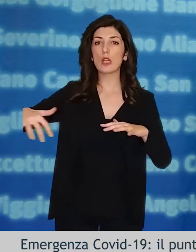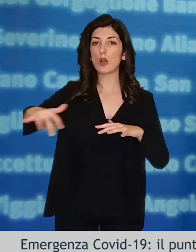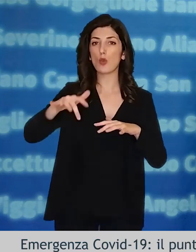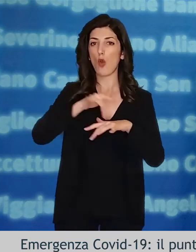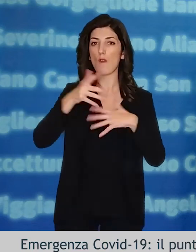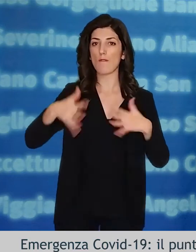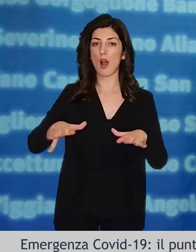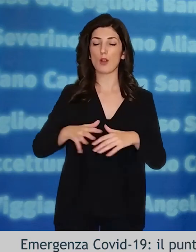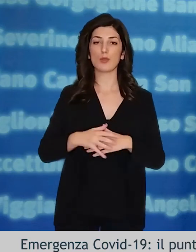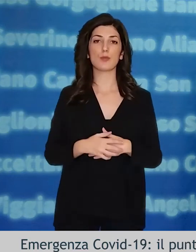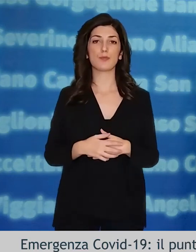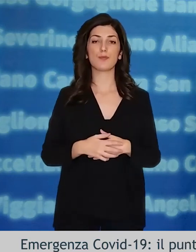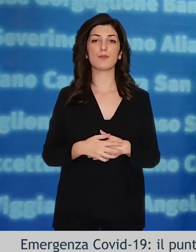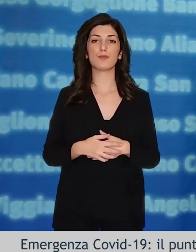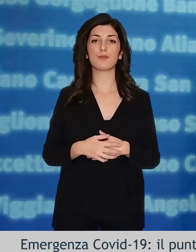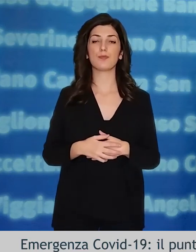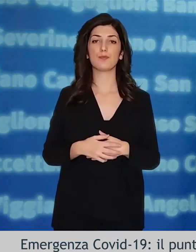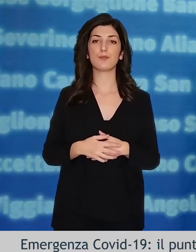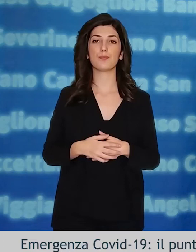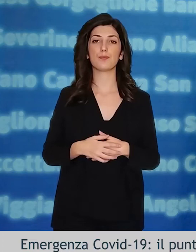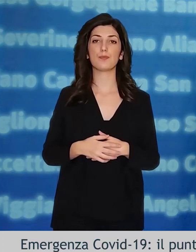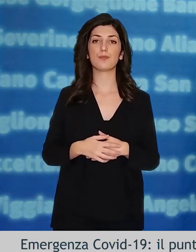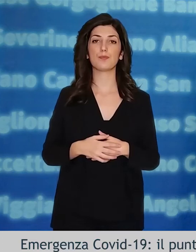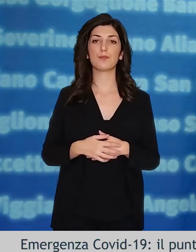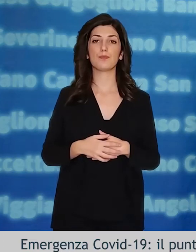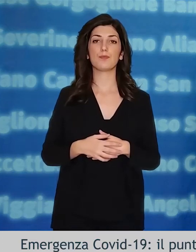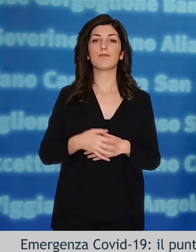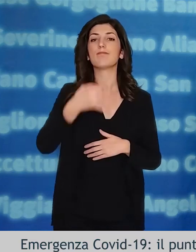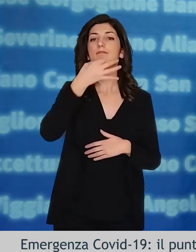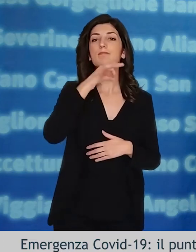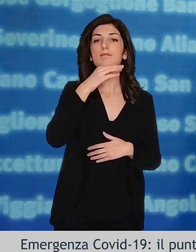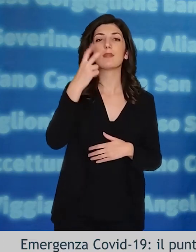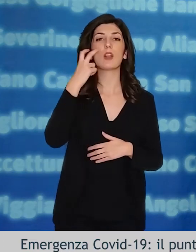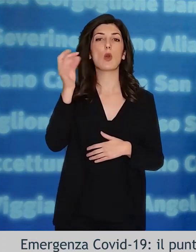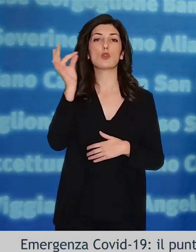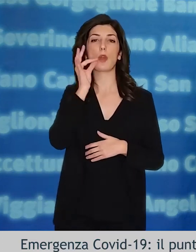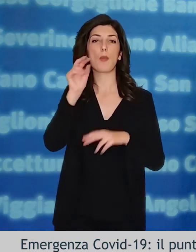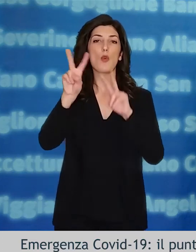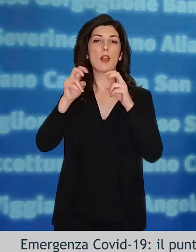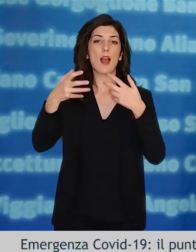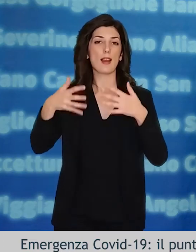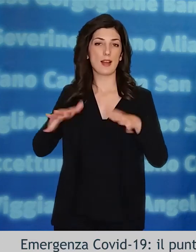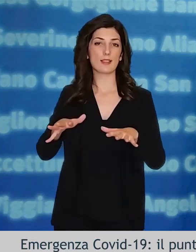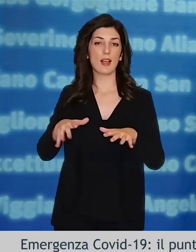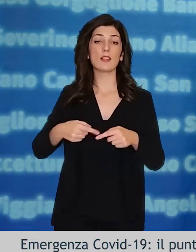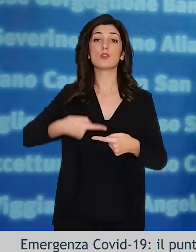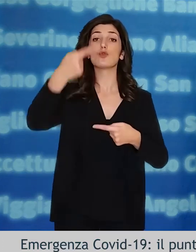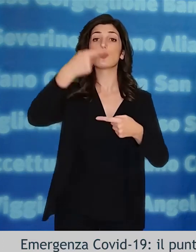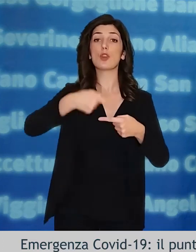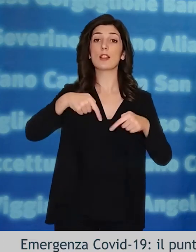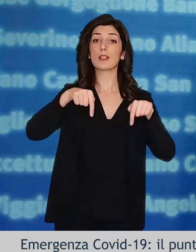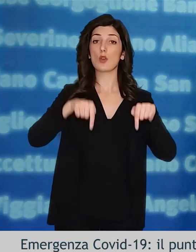epidemiologiche in corso sul territorio. Alcune considerazioni sui tamponi effettuati. A prescindere dal dato